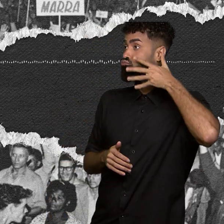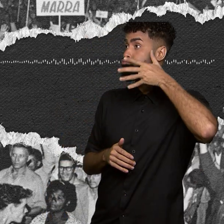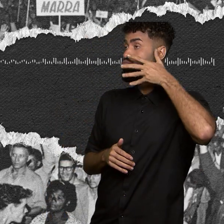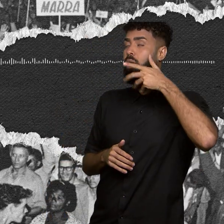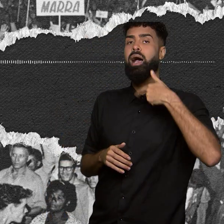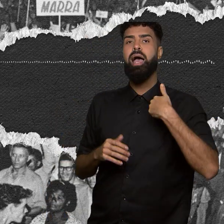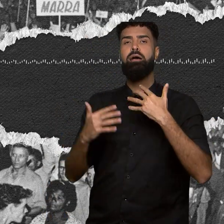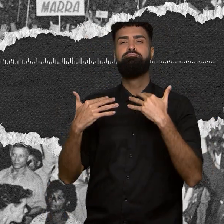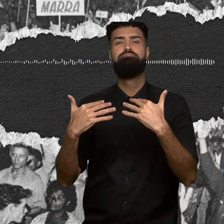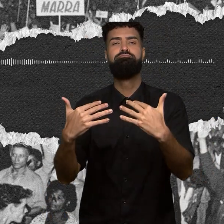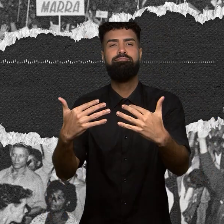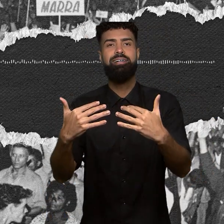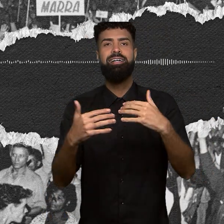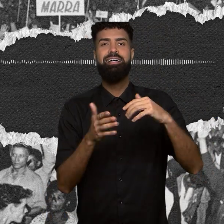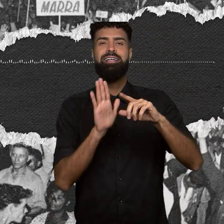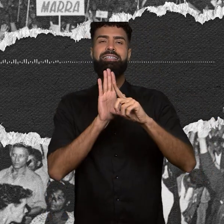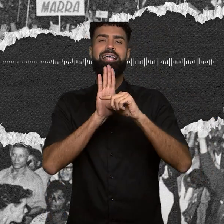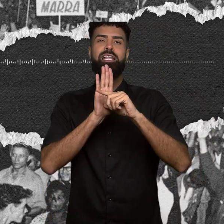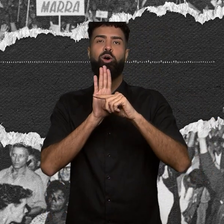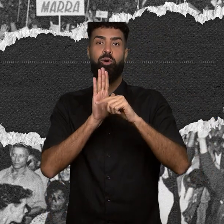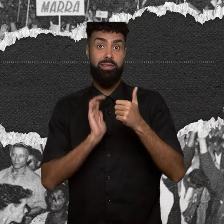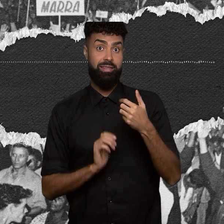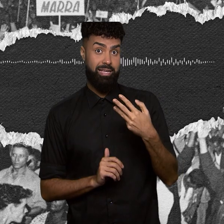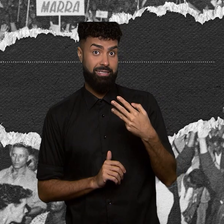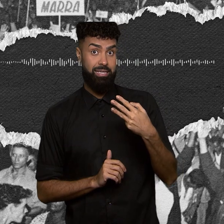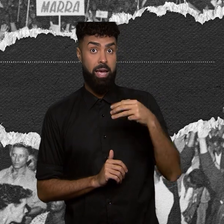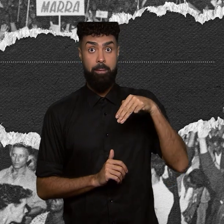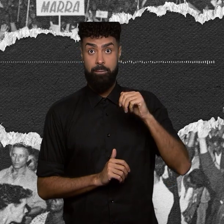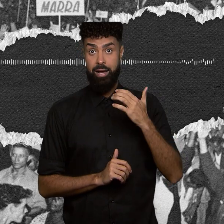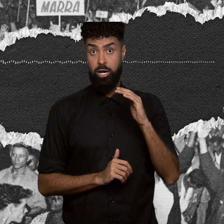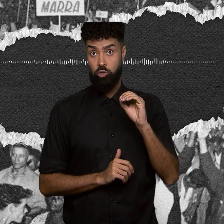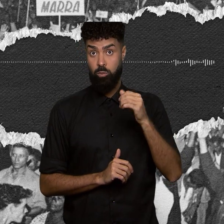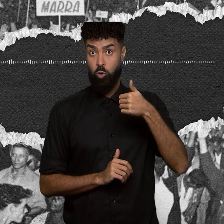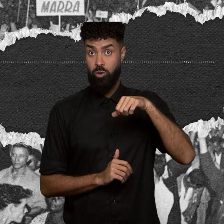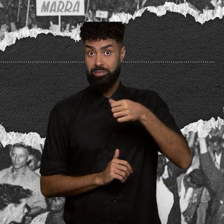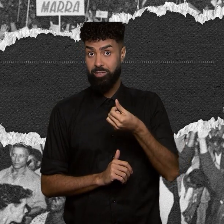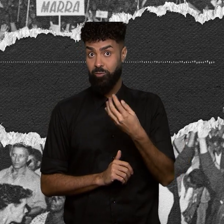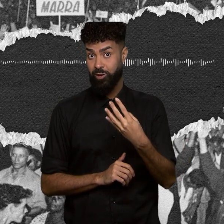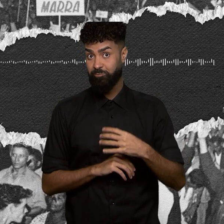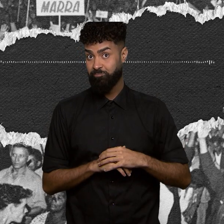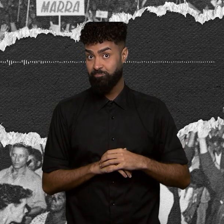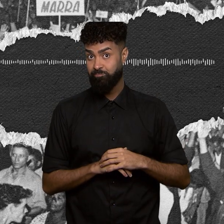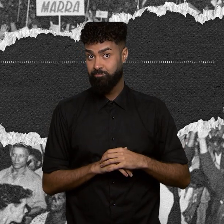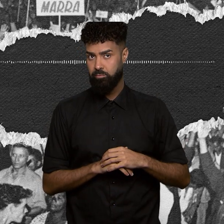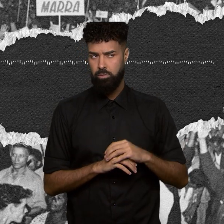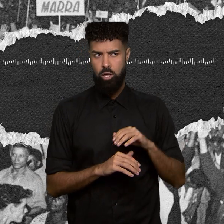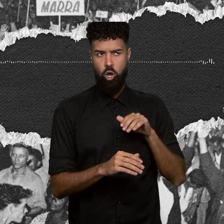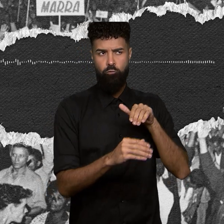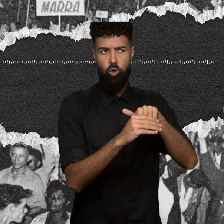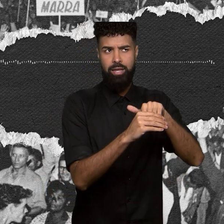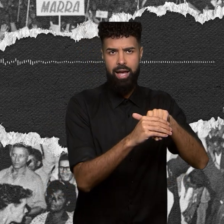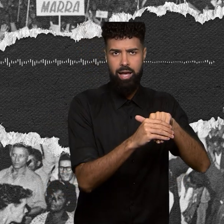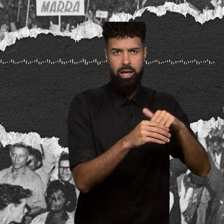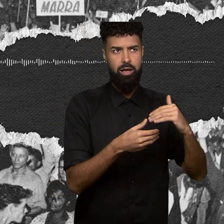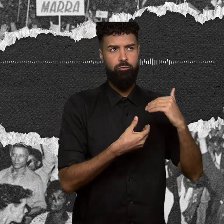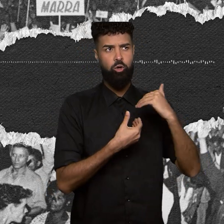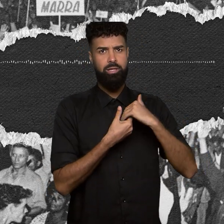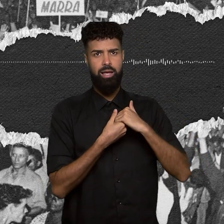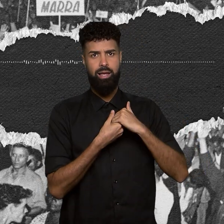de 13 de março de 1964. Votar e ser votado. Os analfabetos não podiam interferir na vida